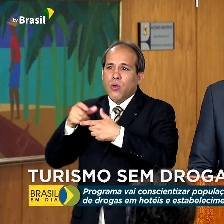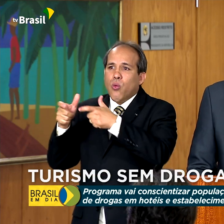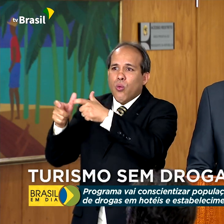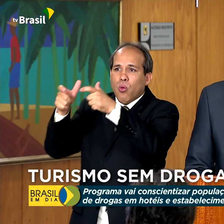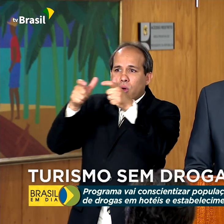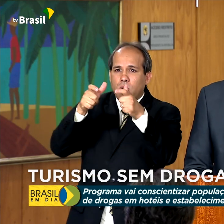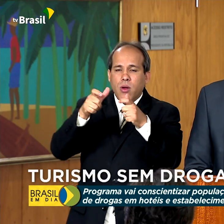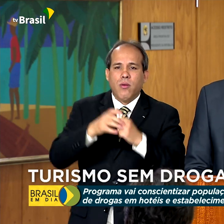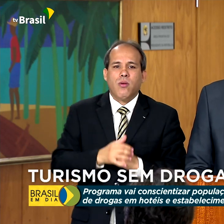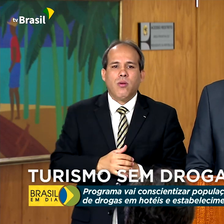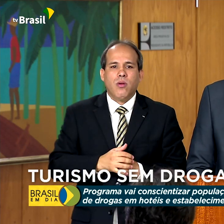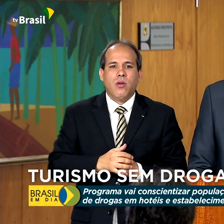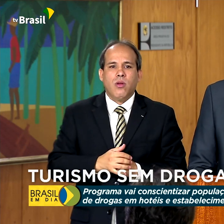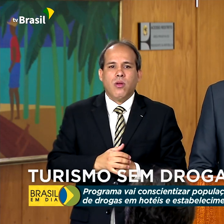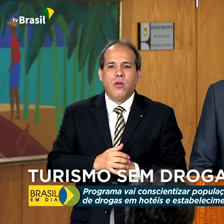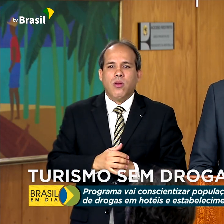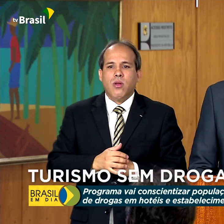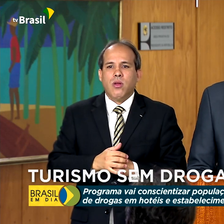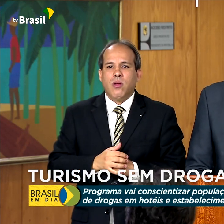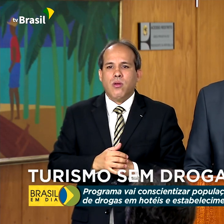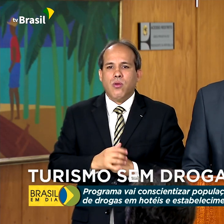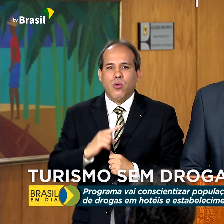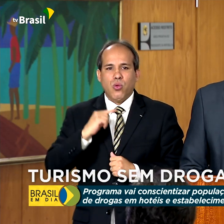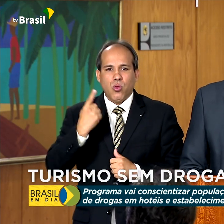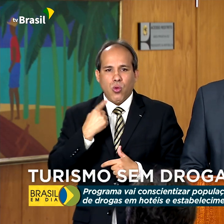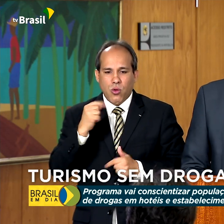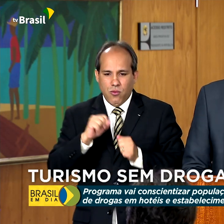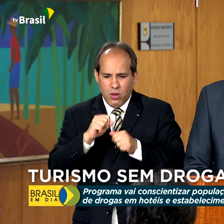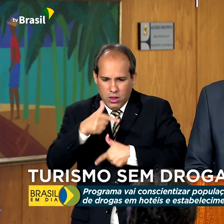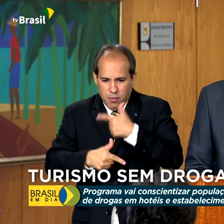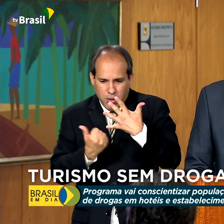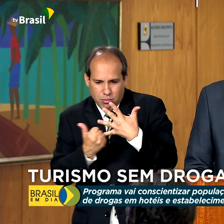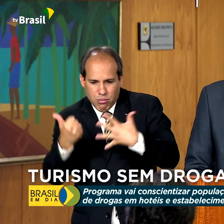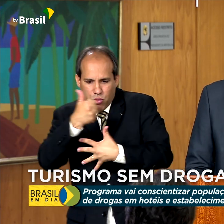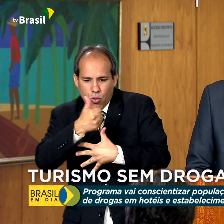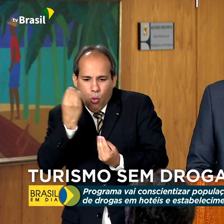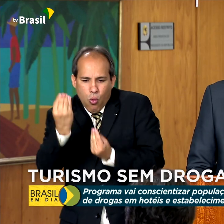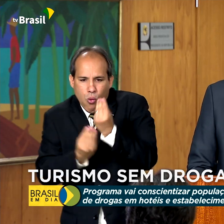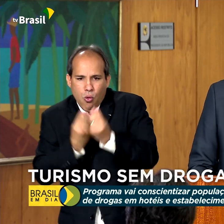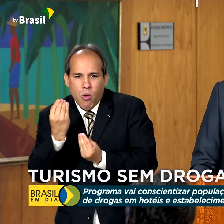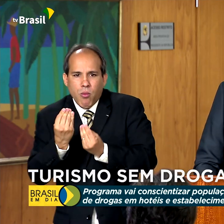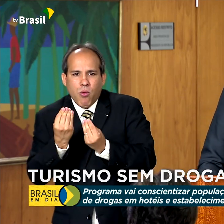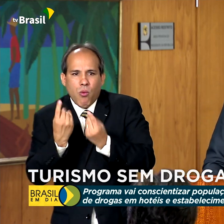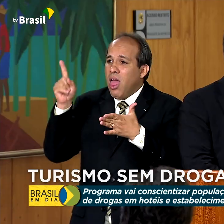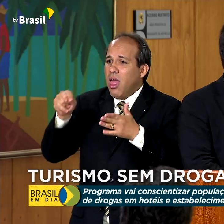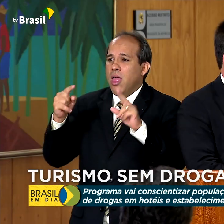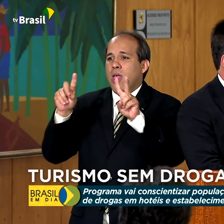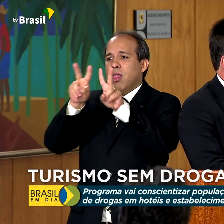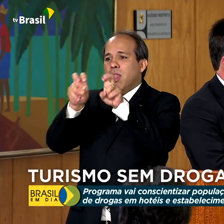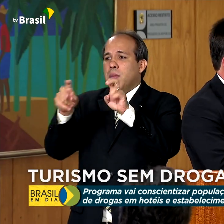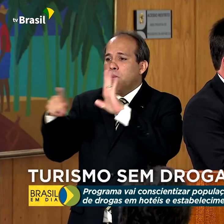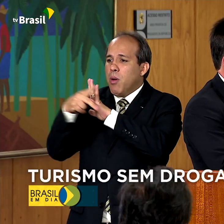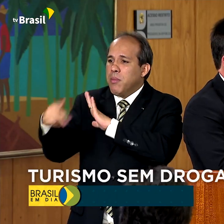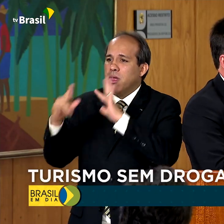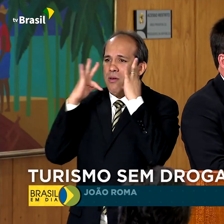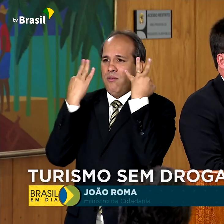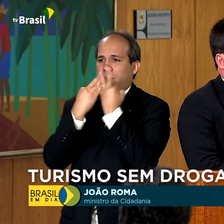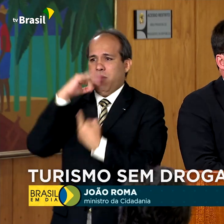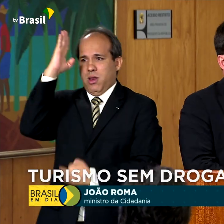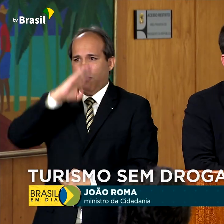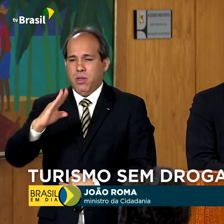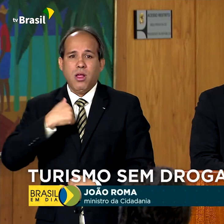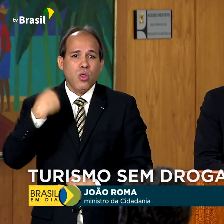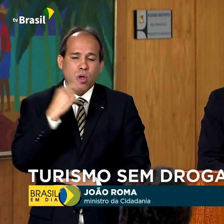nós priorizemos e dinamizemos o combate ao uso de drogas. O governo tem feito sua